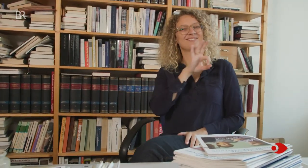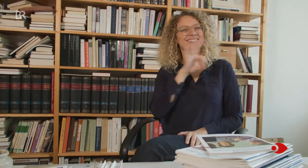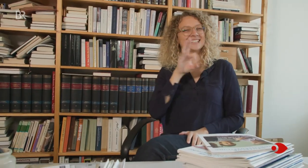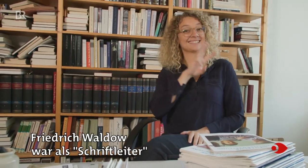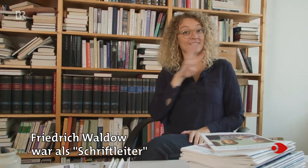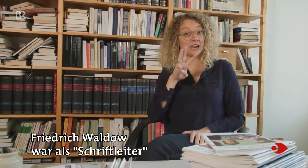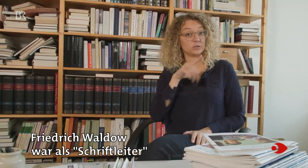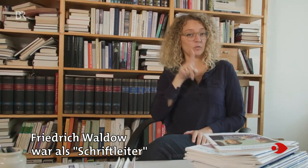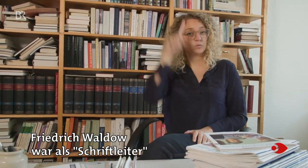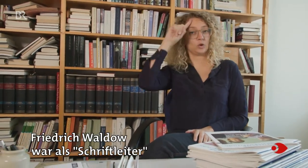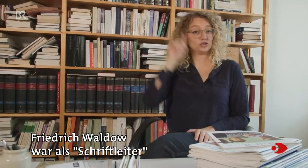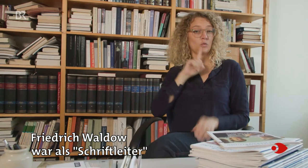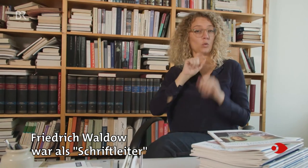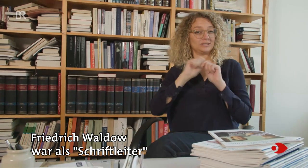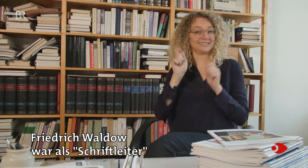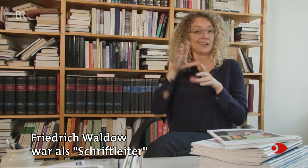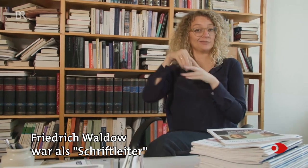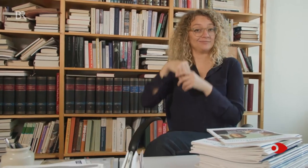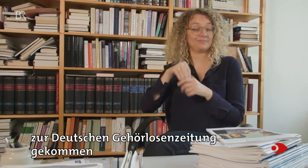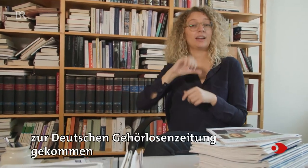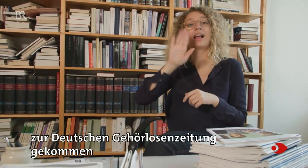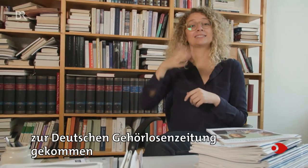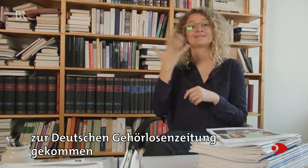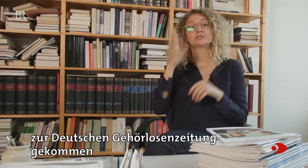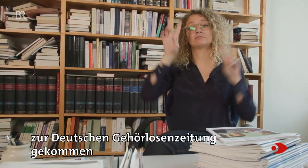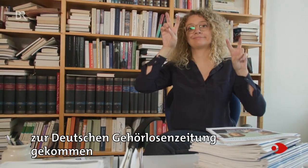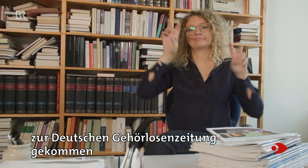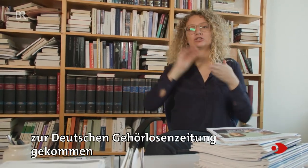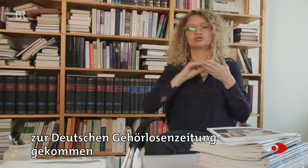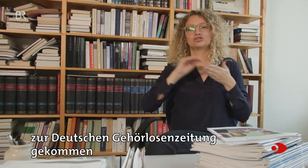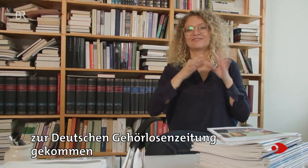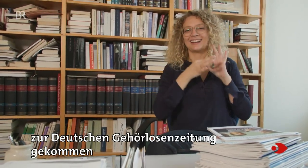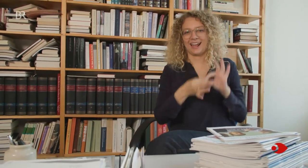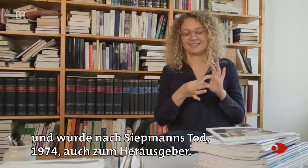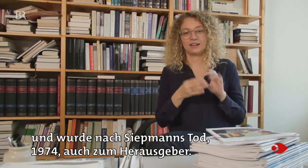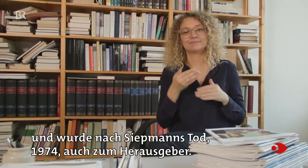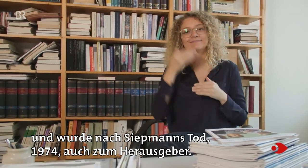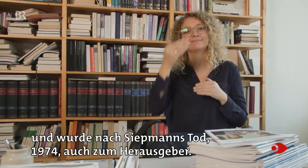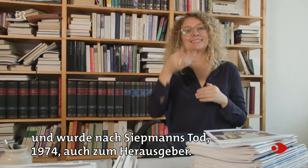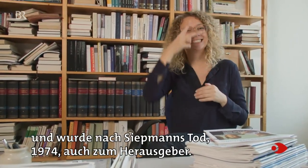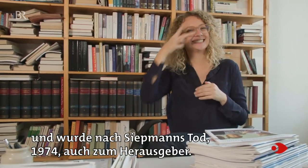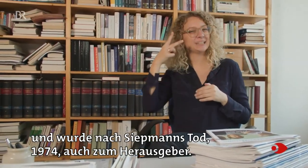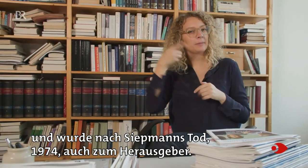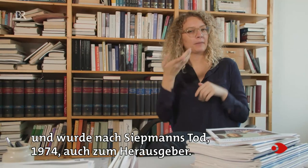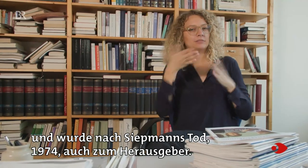Friedrich Waldo war als Schriftleiter zur Deutschen Gehörlosenzeitung gekommen und wurde nach Siebmanns Tod 1974